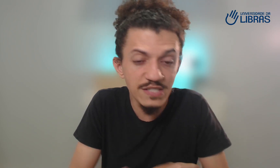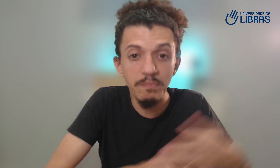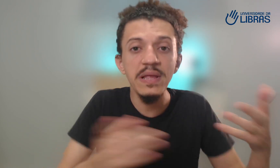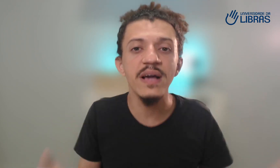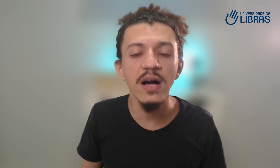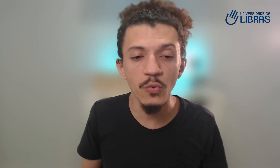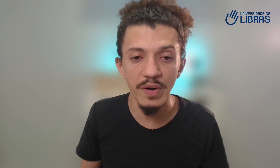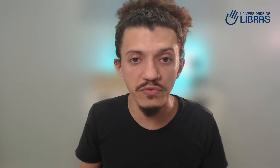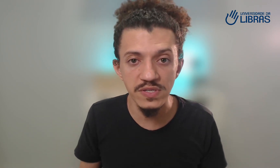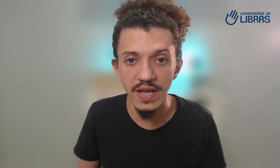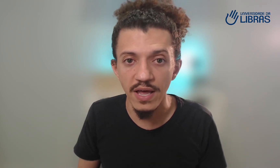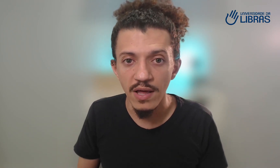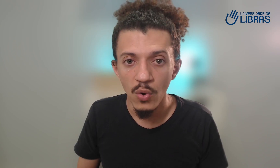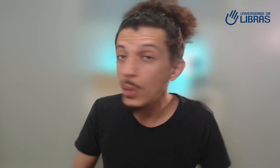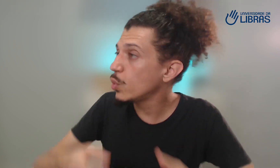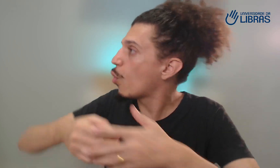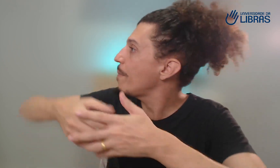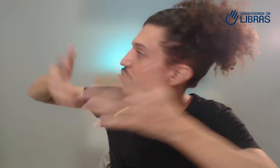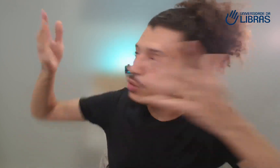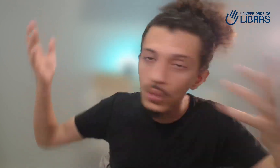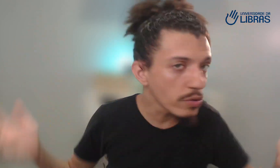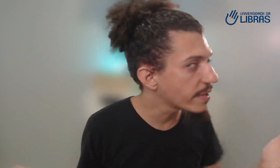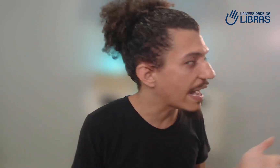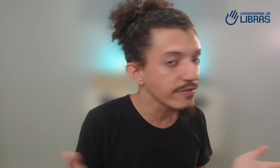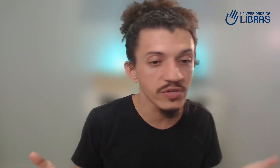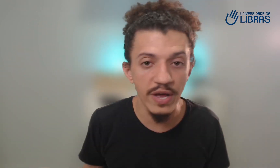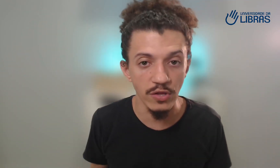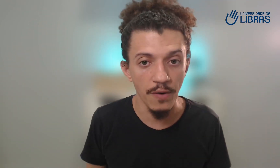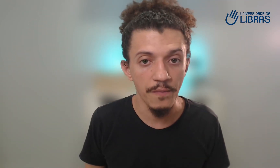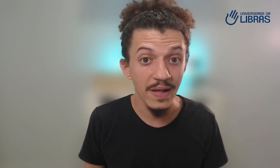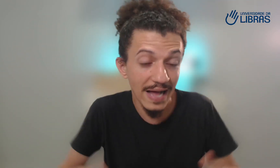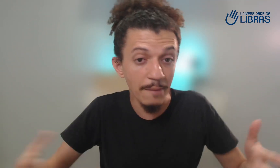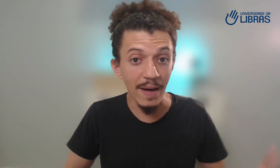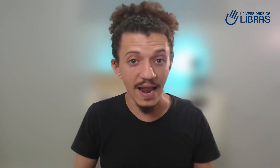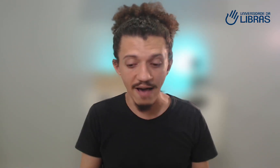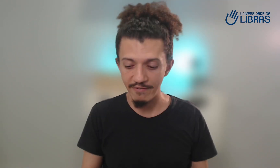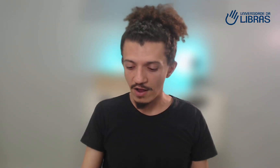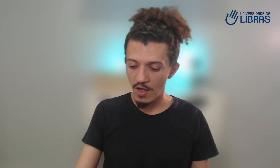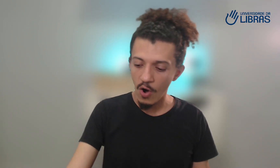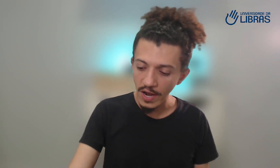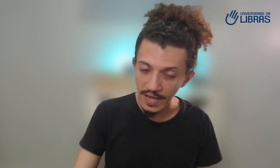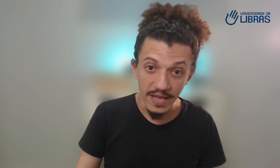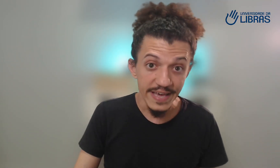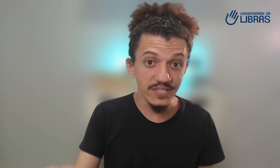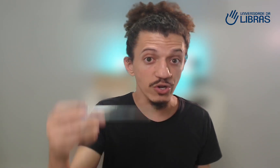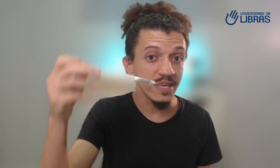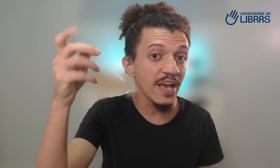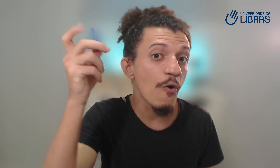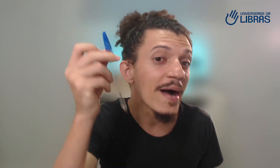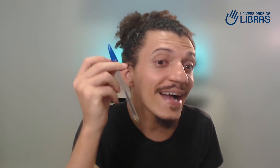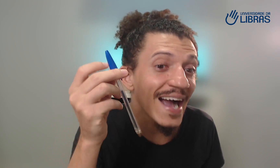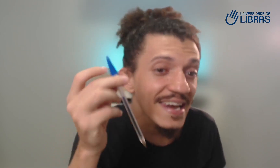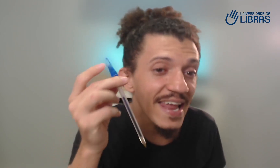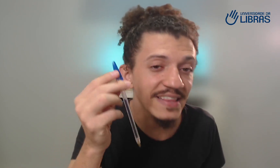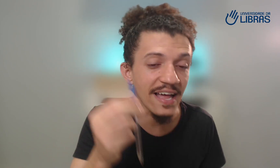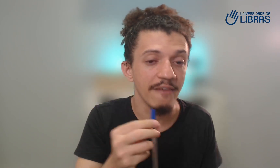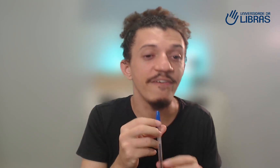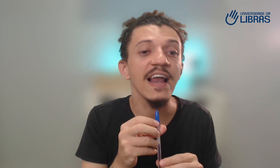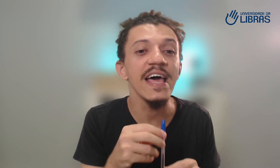explicando para você o nome de tudo que estava ao seu redor, cada palavra. Olha, isso aqui é uma caneta. Fala